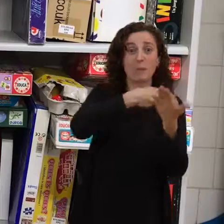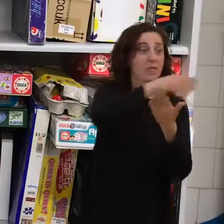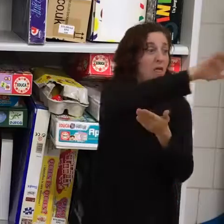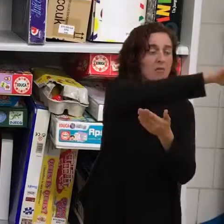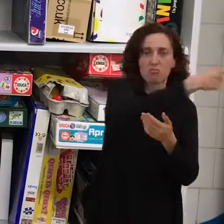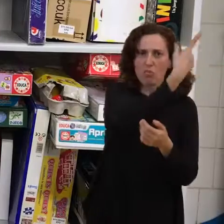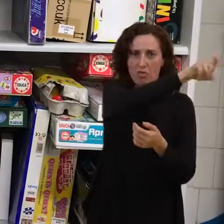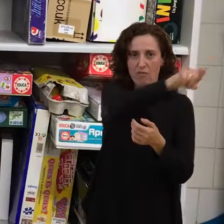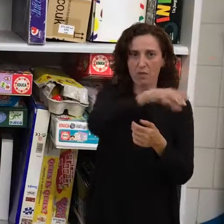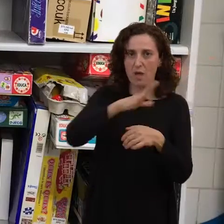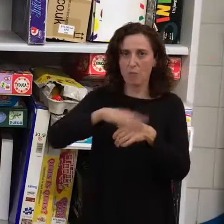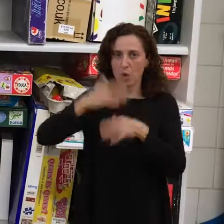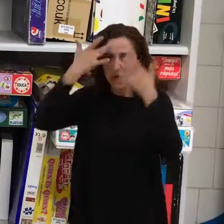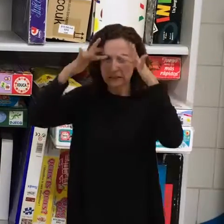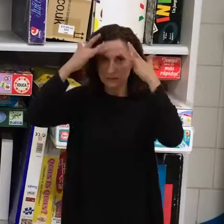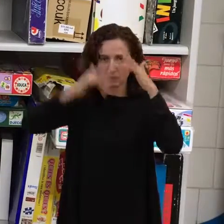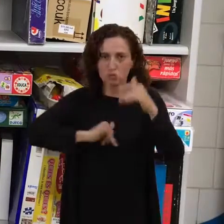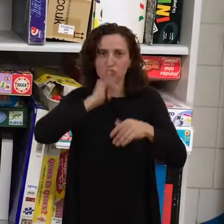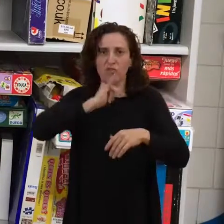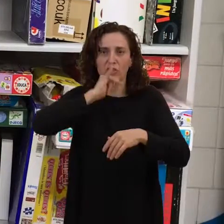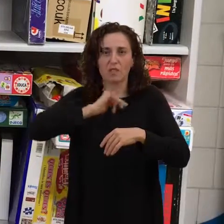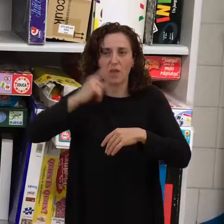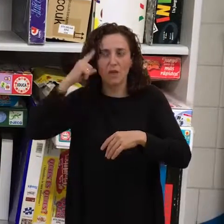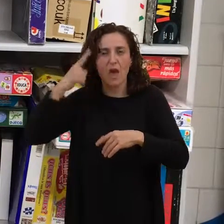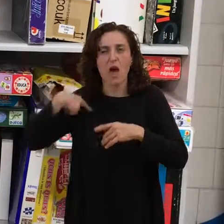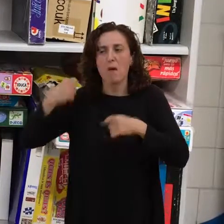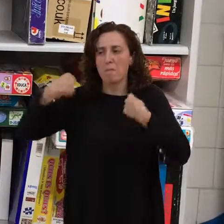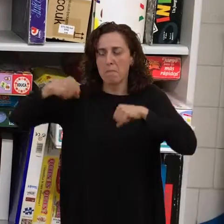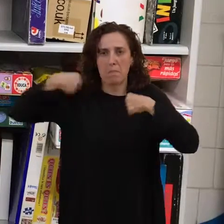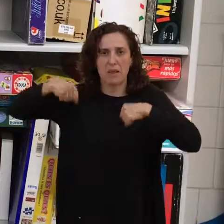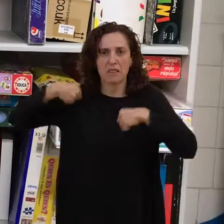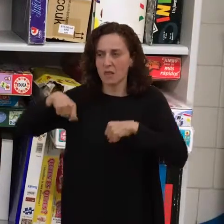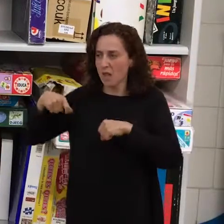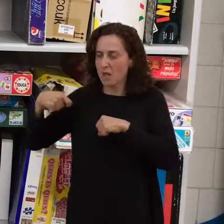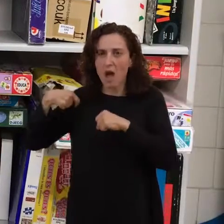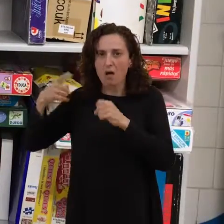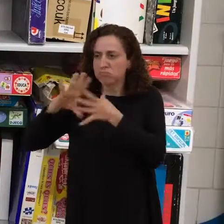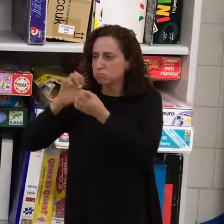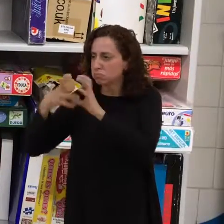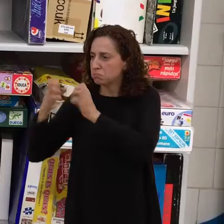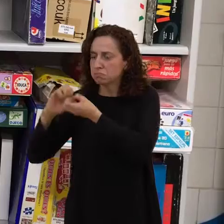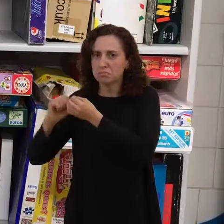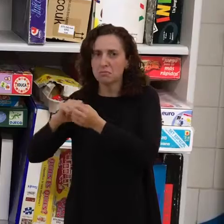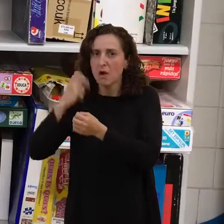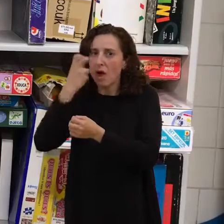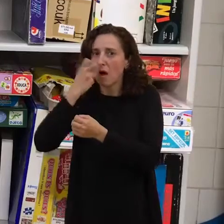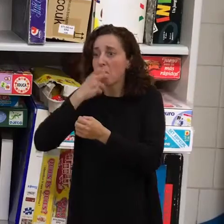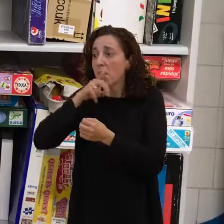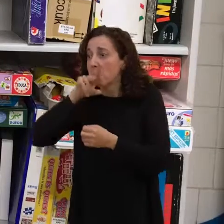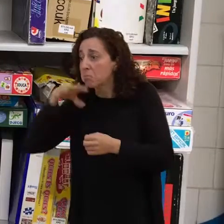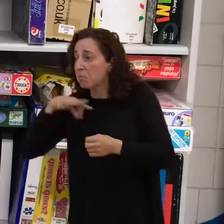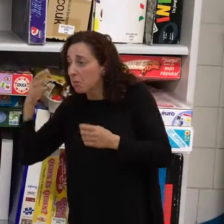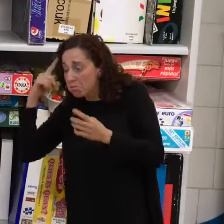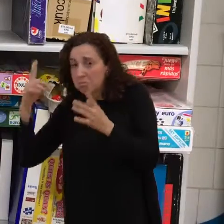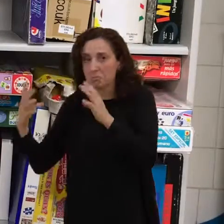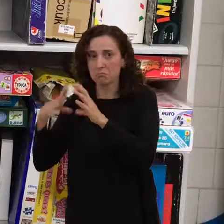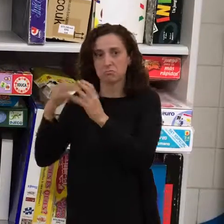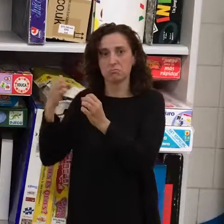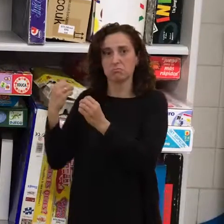sensibilizados más, y igual se manejan mejor con lengua oral. Hay otras empresas que tampoco nos